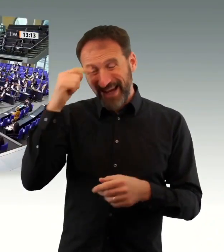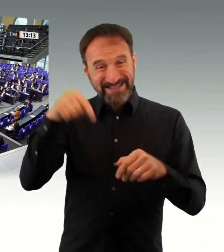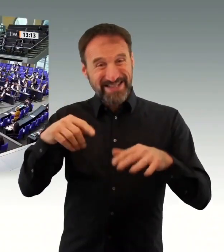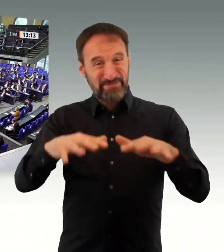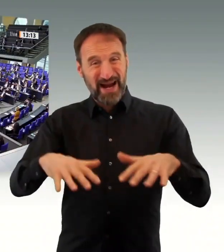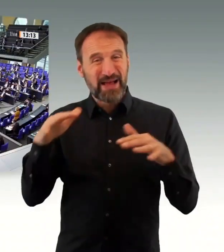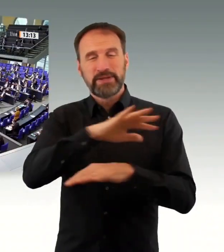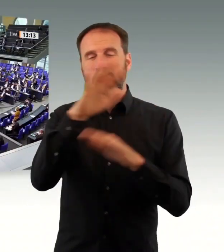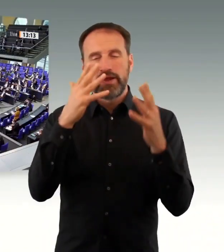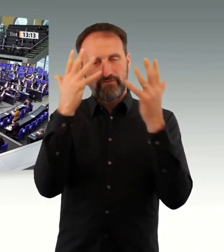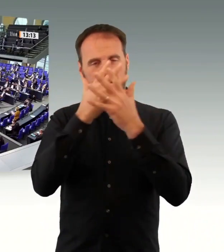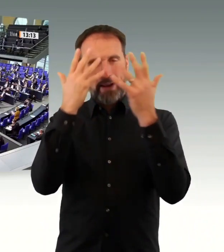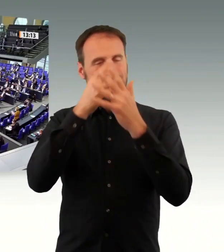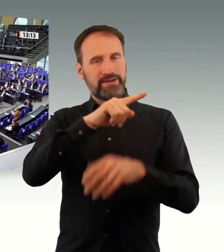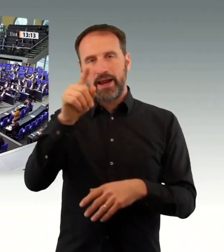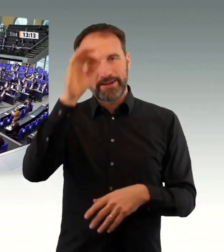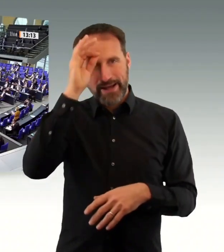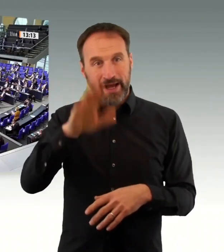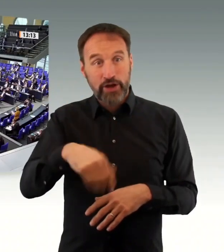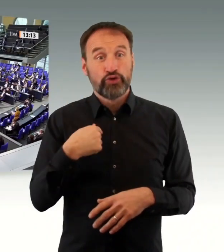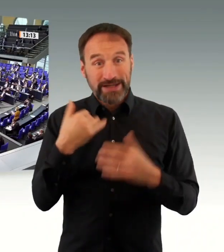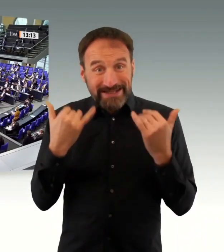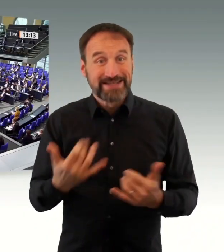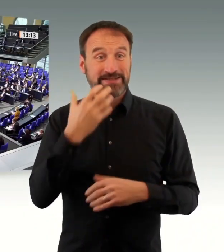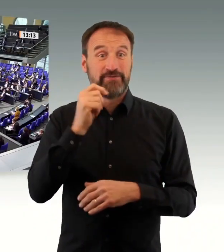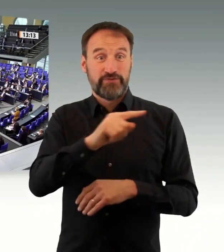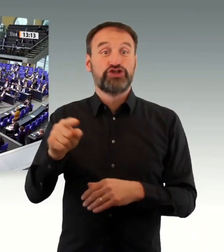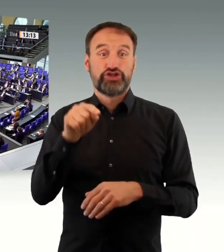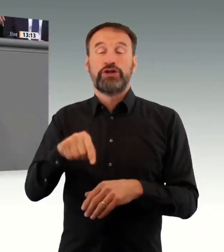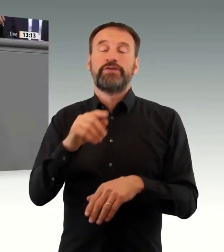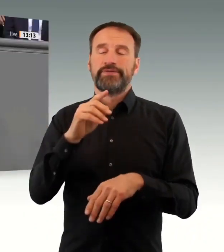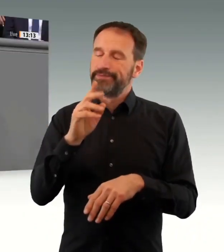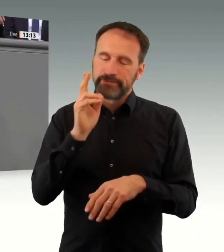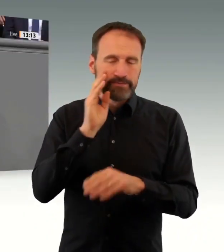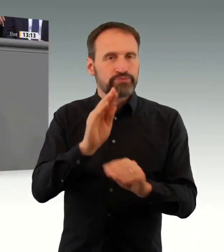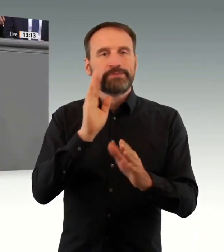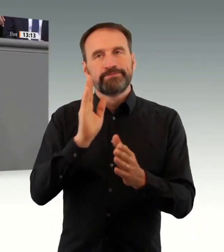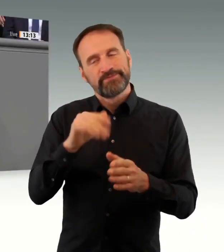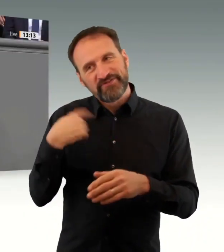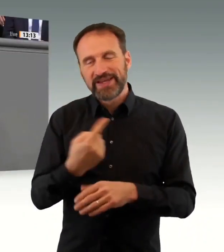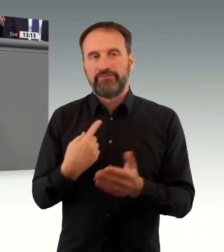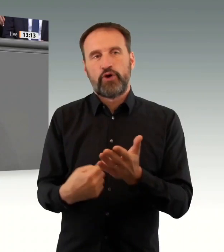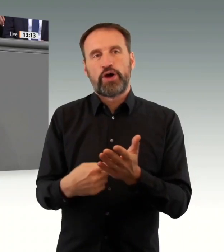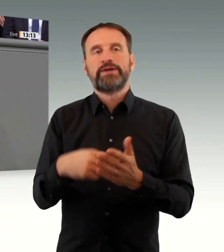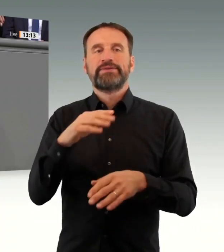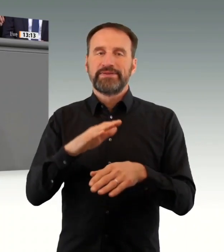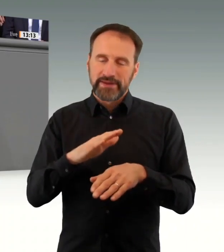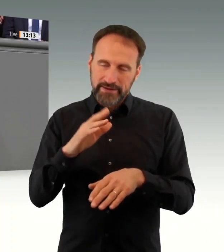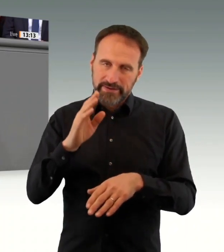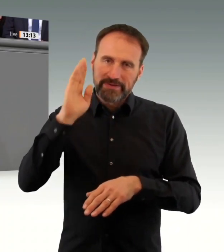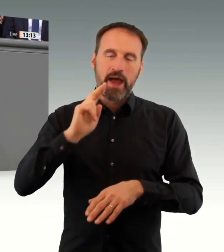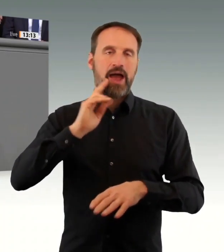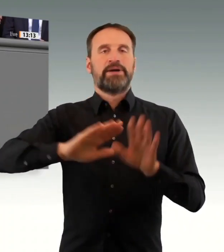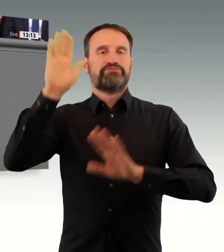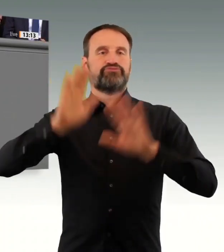Redezeit geht zu Ende. Ein letzter Satz, bitte. hat mir kein Berufsverbot auferlegt, als ich